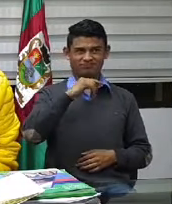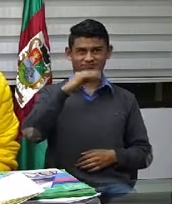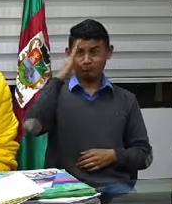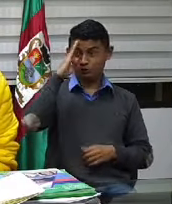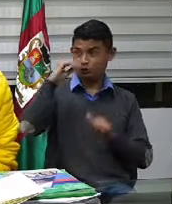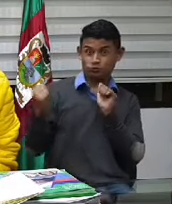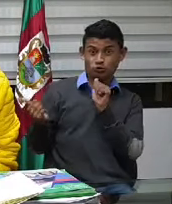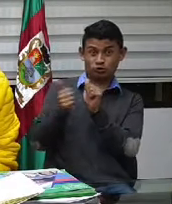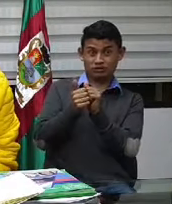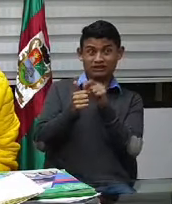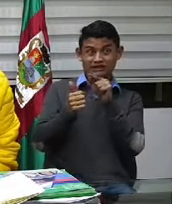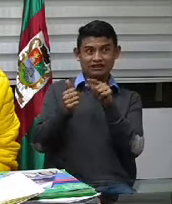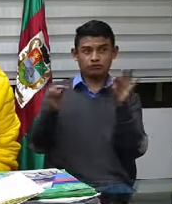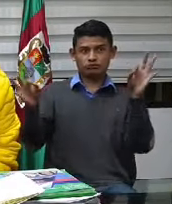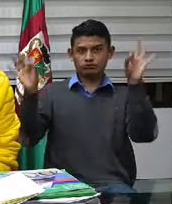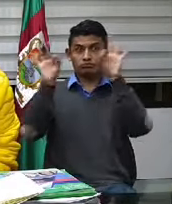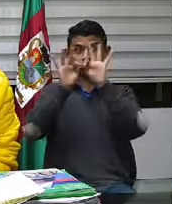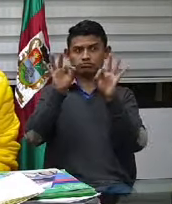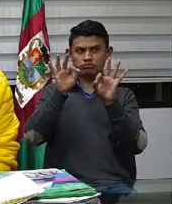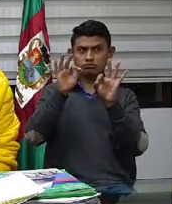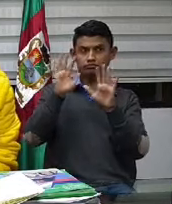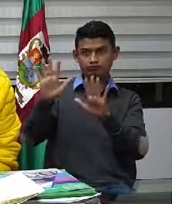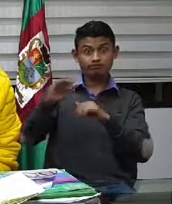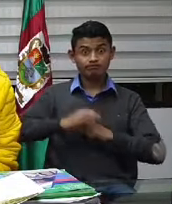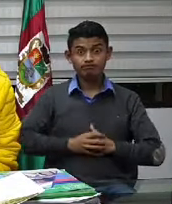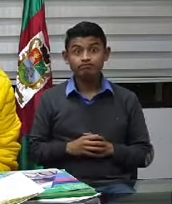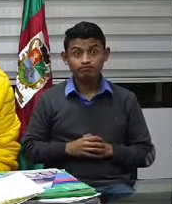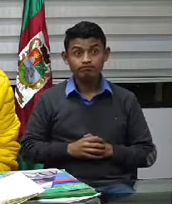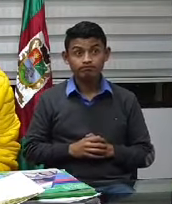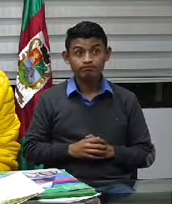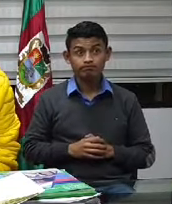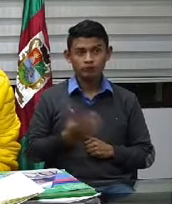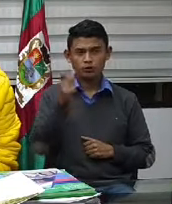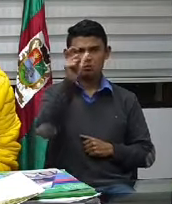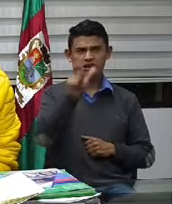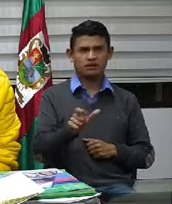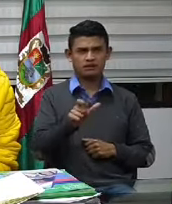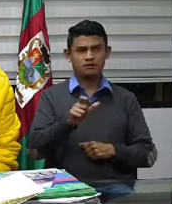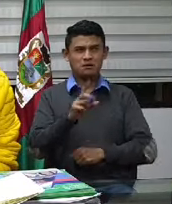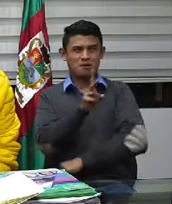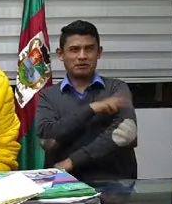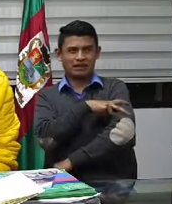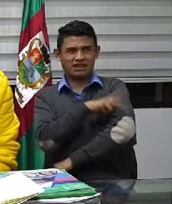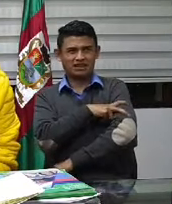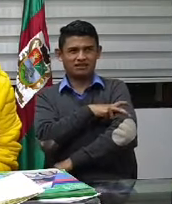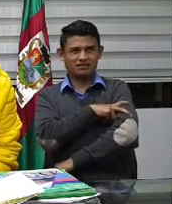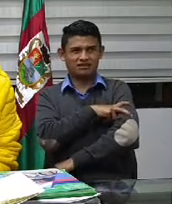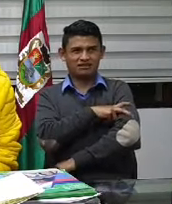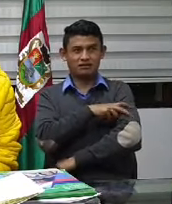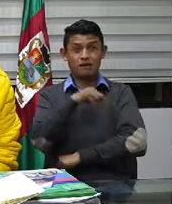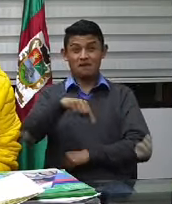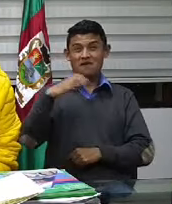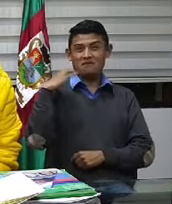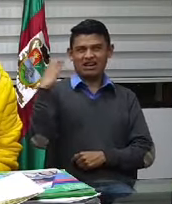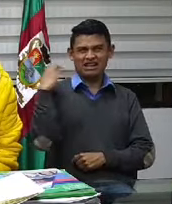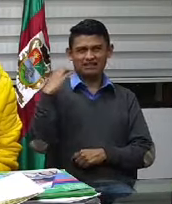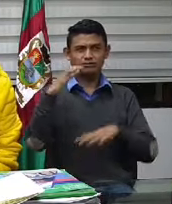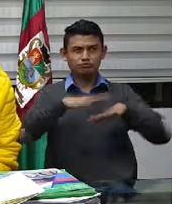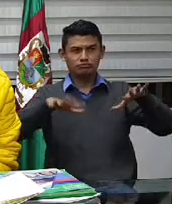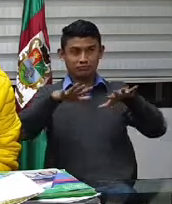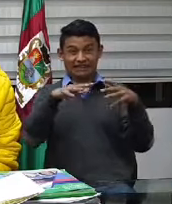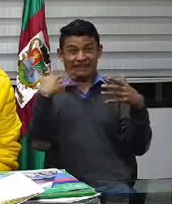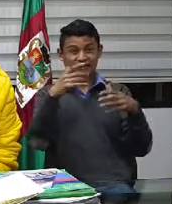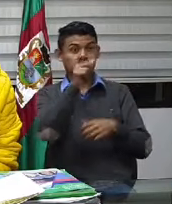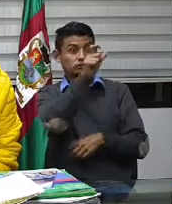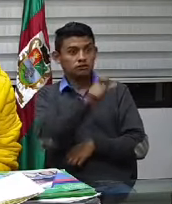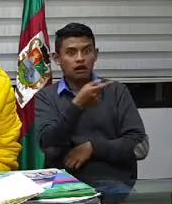Ha sido muy importante y ha sido gratificante ver al personero público, hombro a hombro, mano a mano, cargando mercados en el sector de la